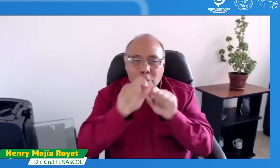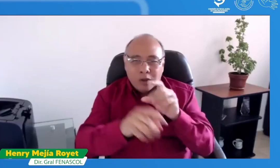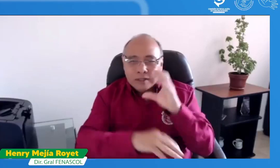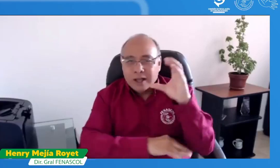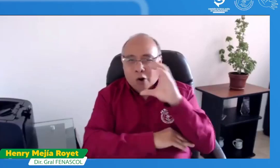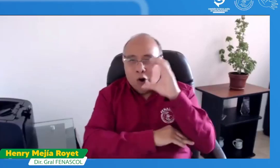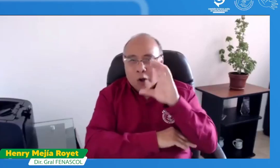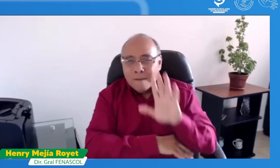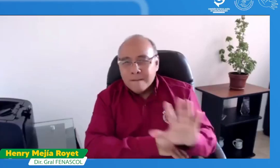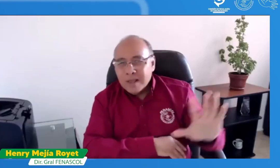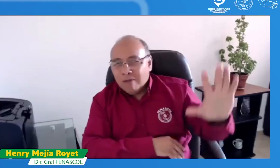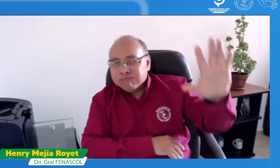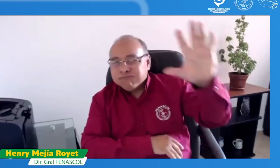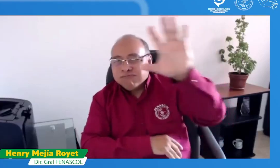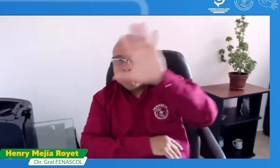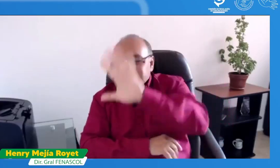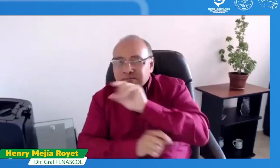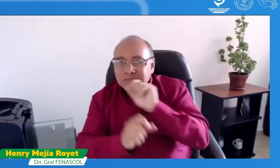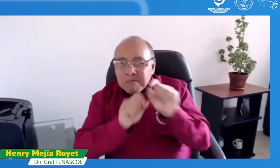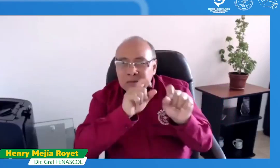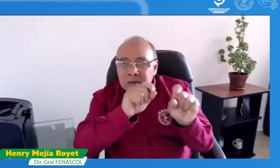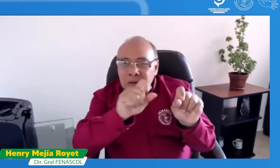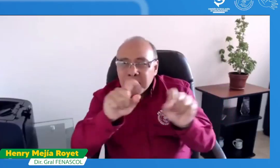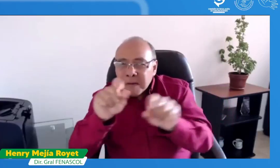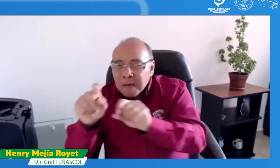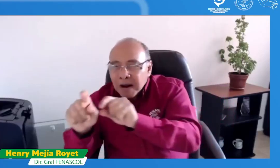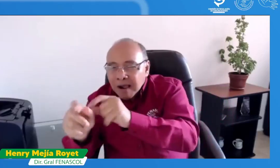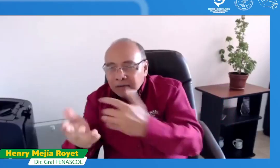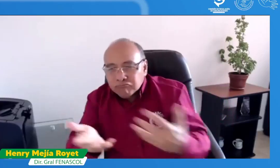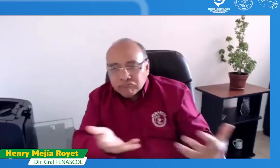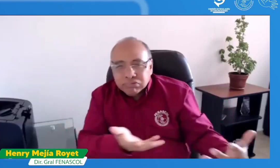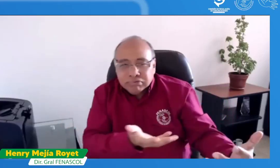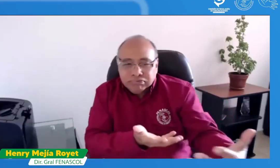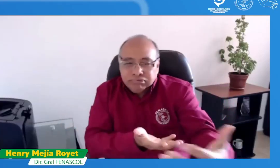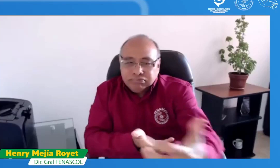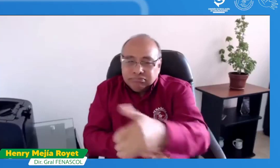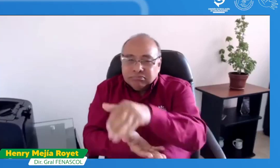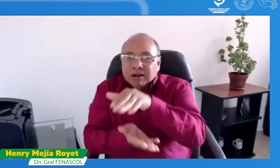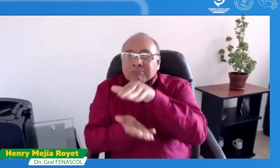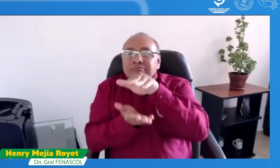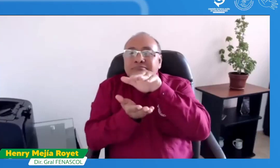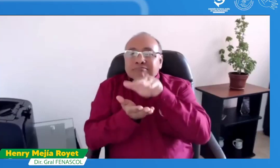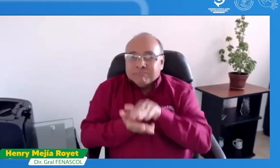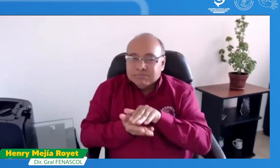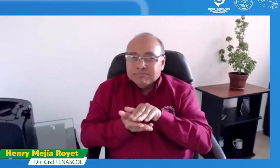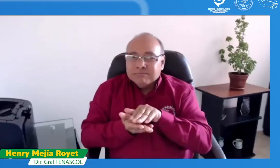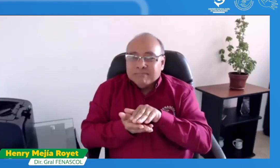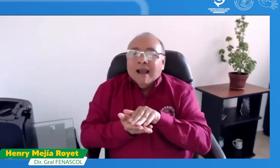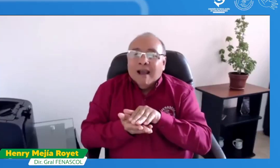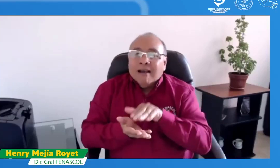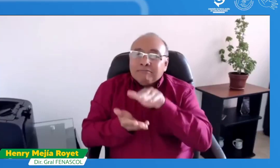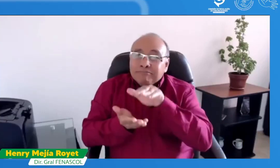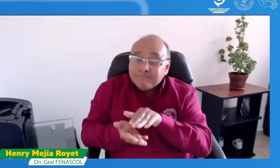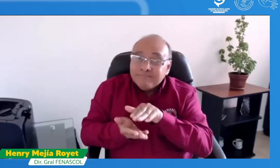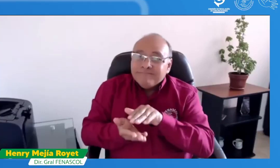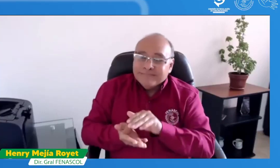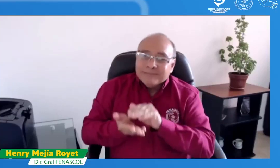alrededor de esto. Entonces, se realizaron encuestas a nivel nacional para levantar esa percepción, esa